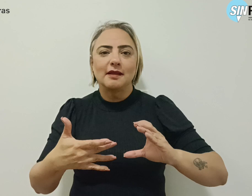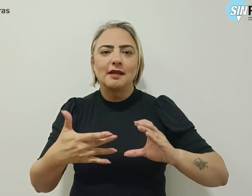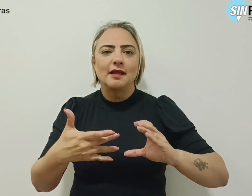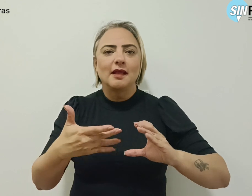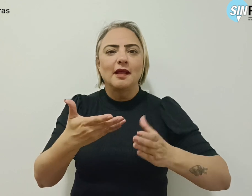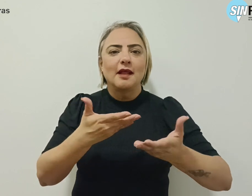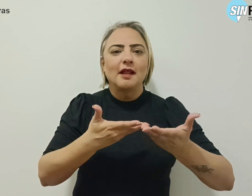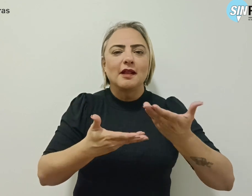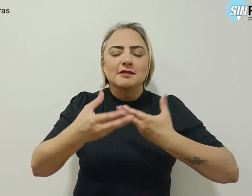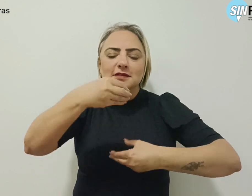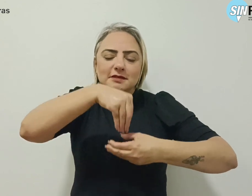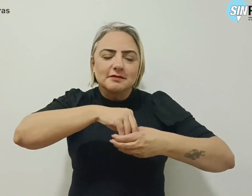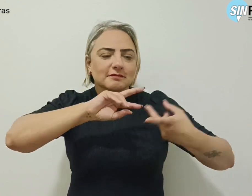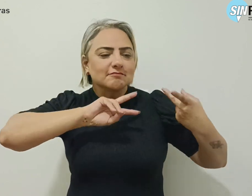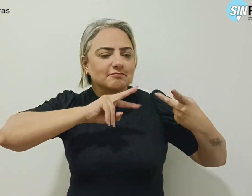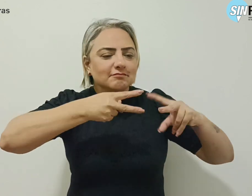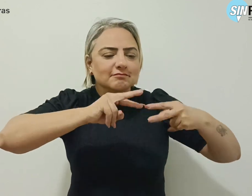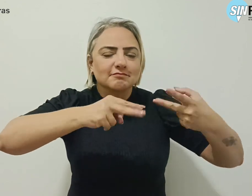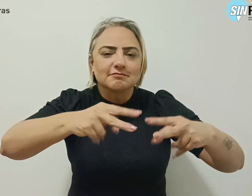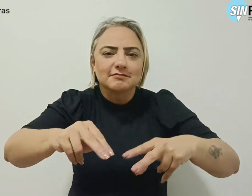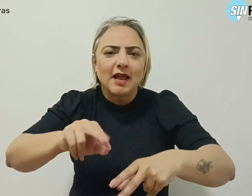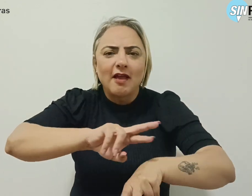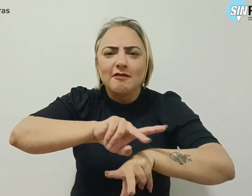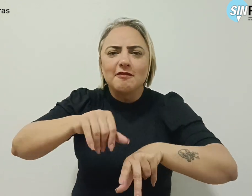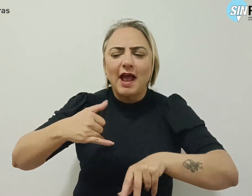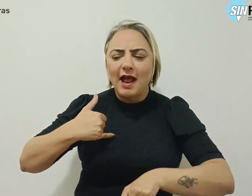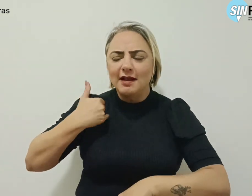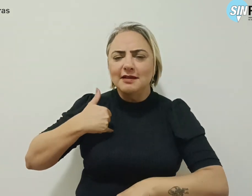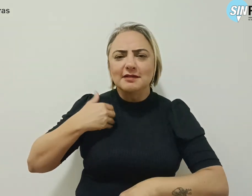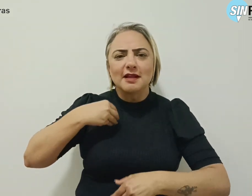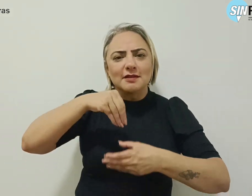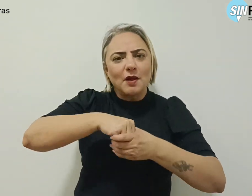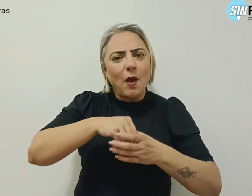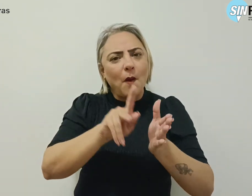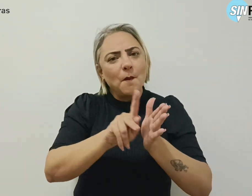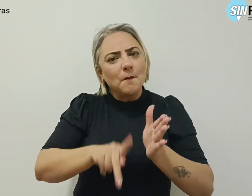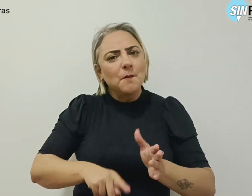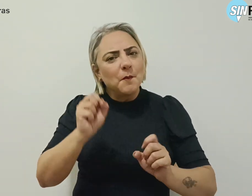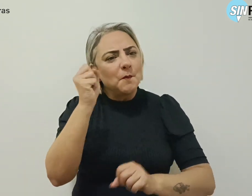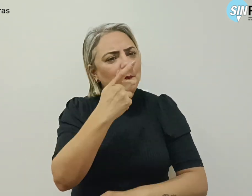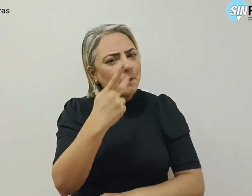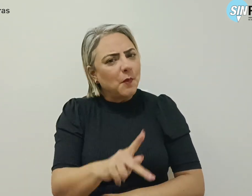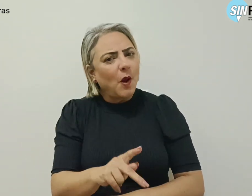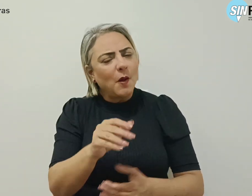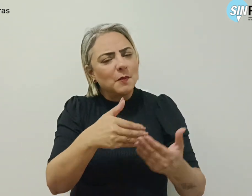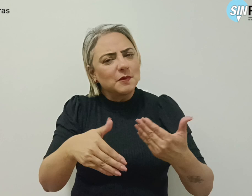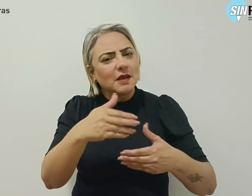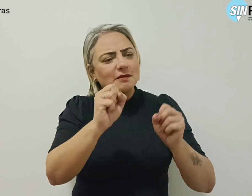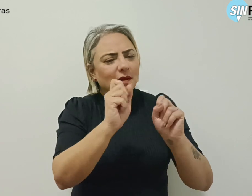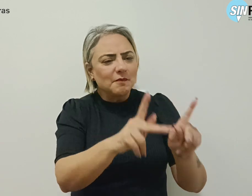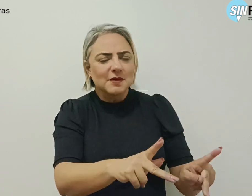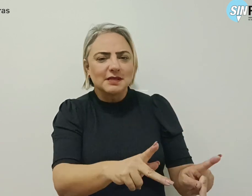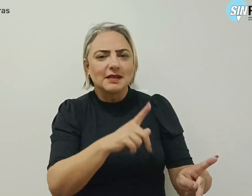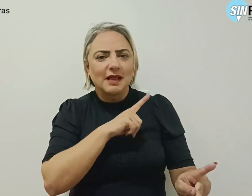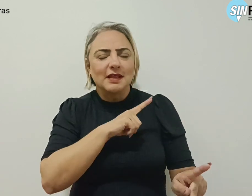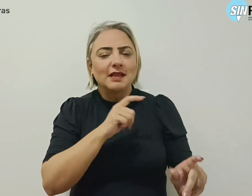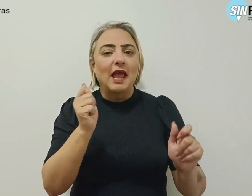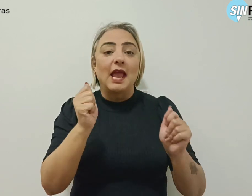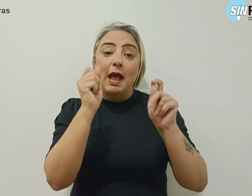intergeracionalidade dentro do próprio segmento de aposentados, ou seja, tem aposentados